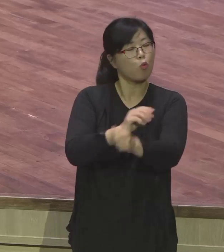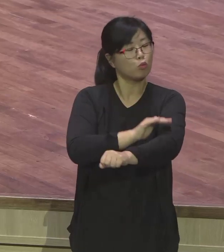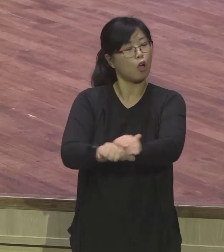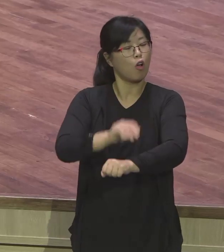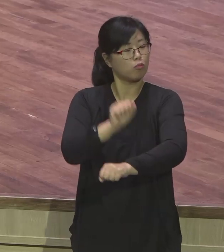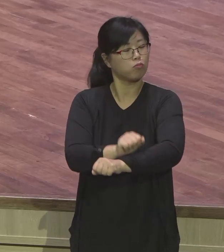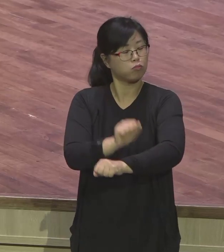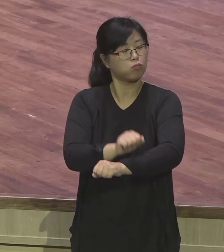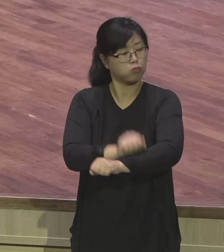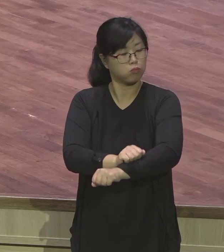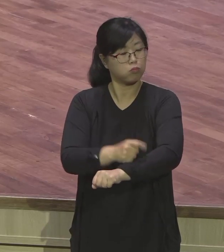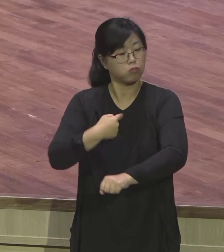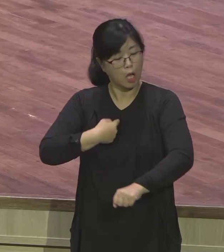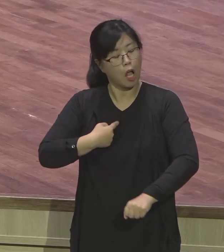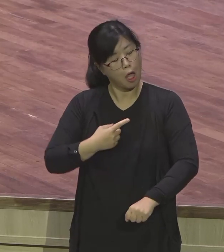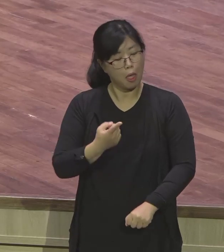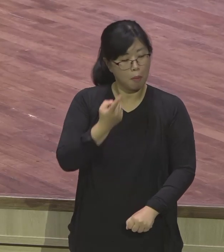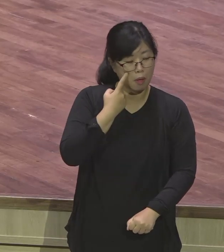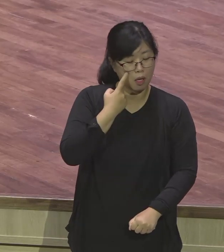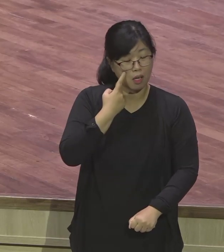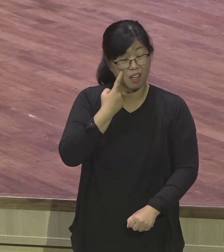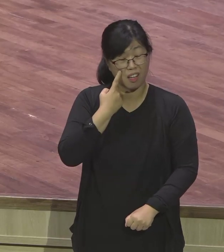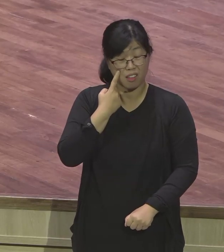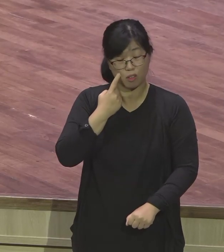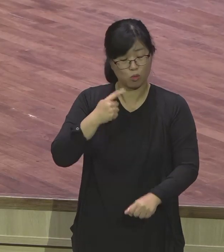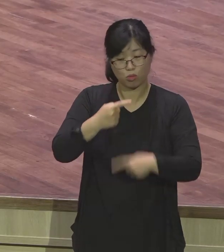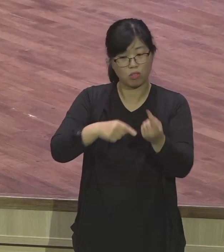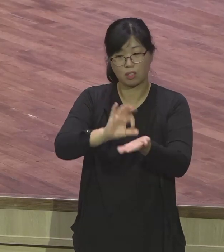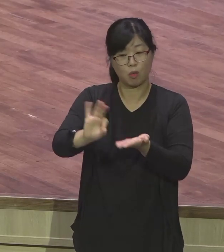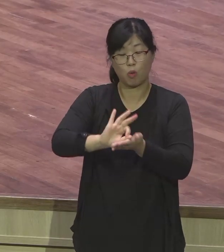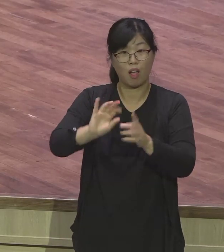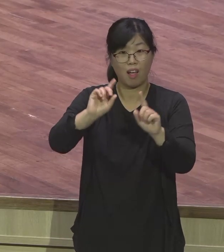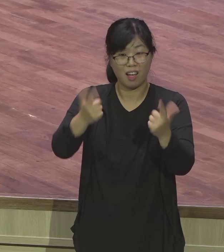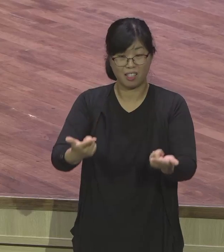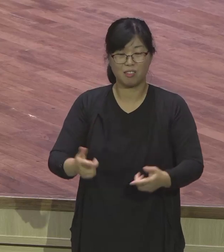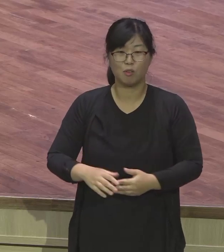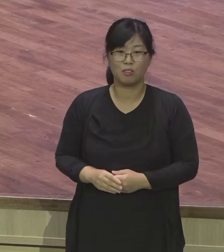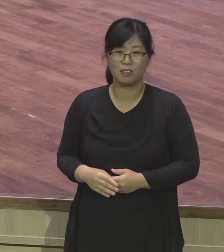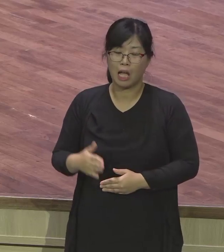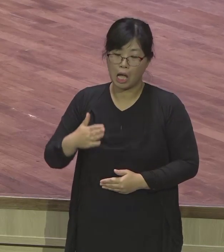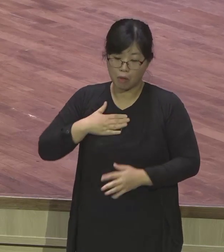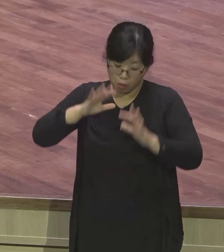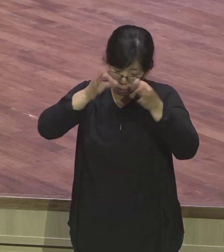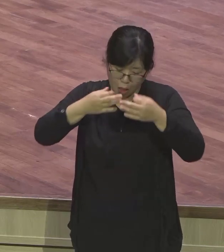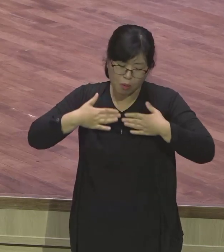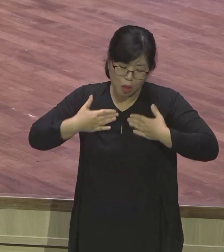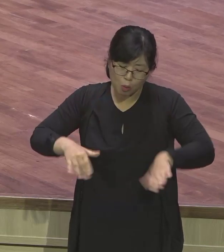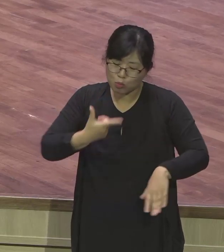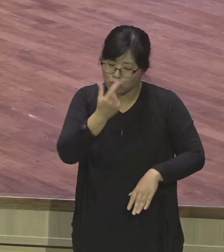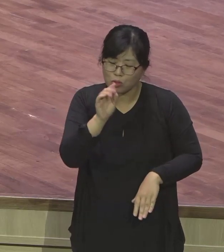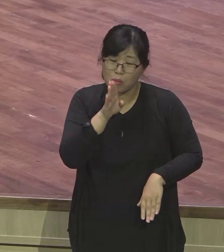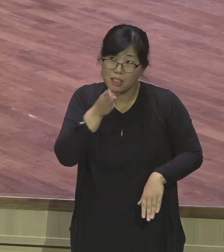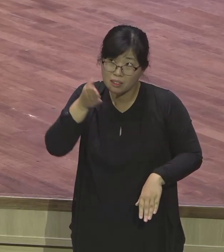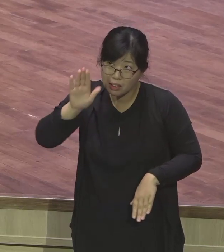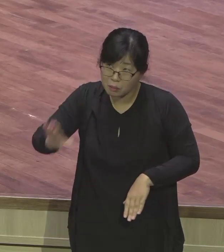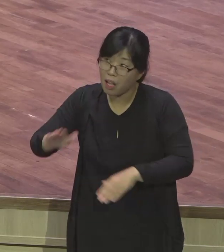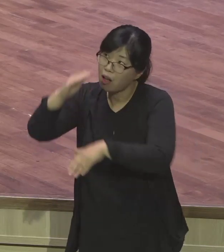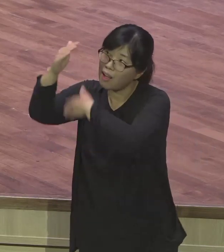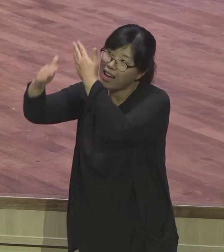이걸 너무 알고 있었단 말이에요. 나는 연약하지만은 하나님께서 나를 도우셔서 당신에게